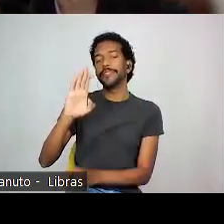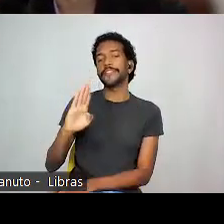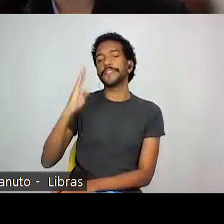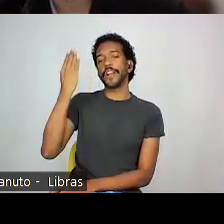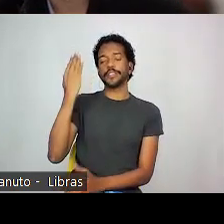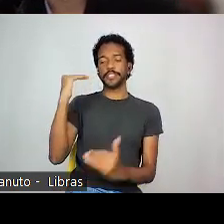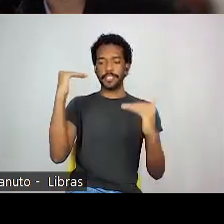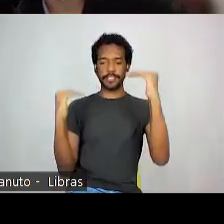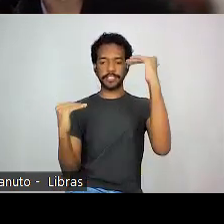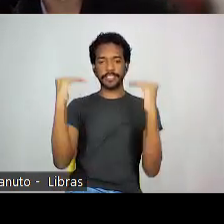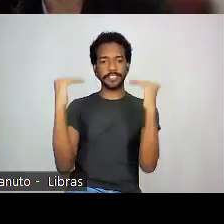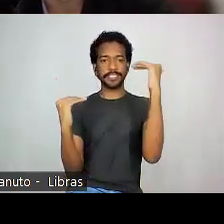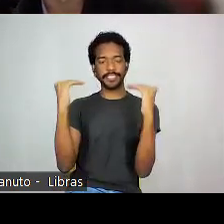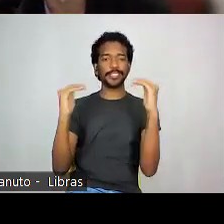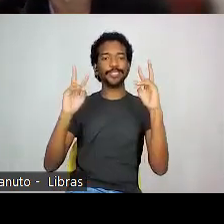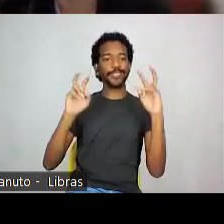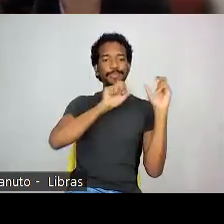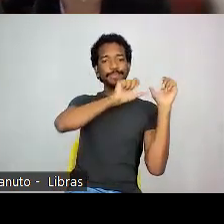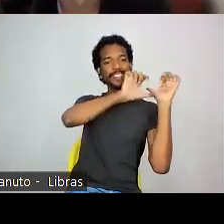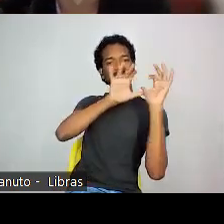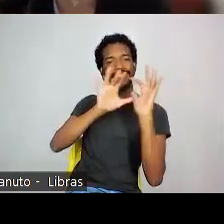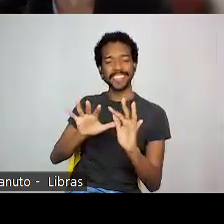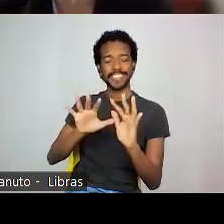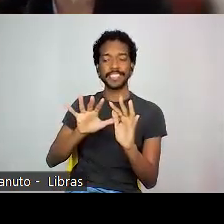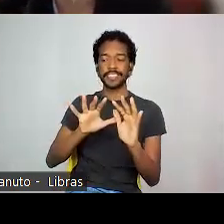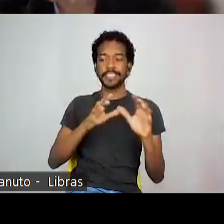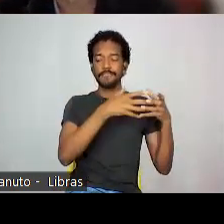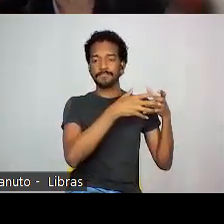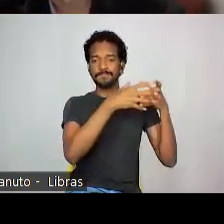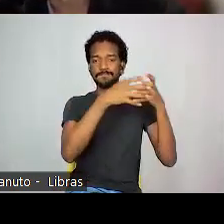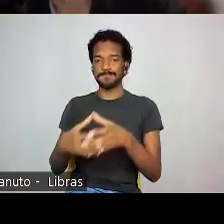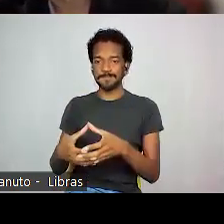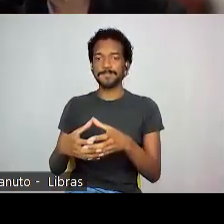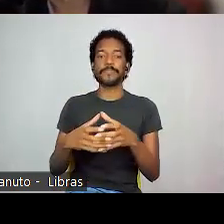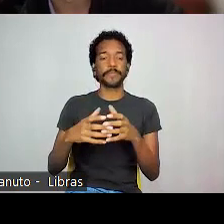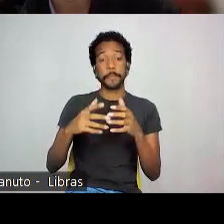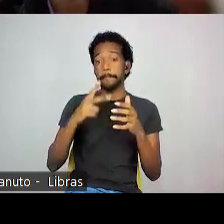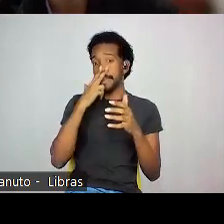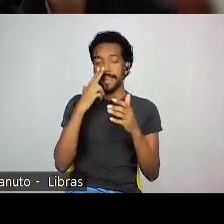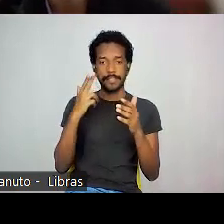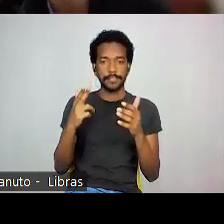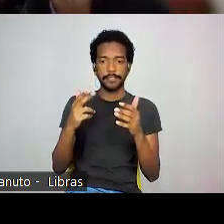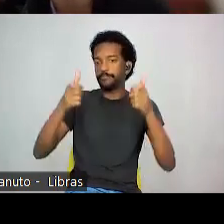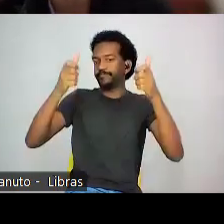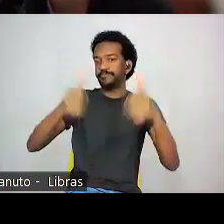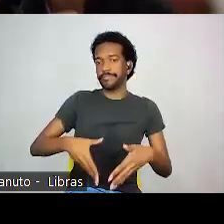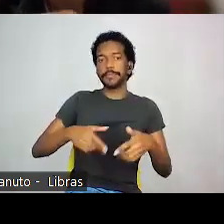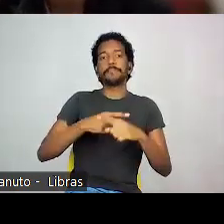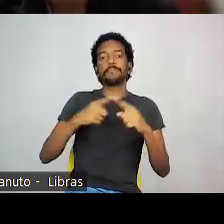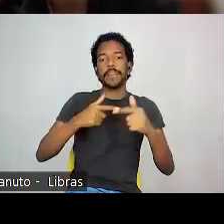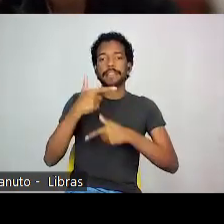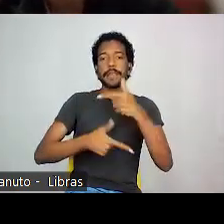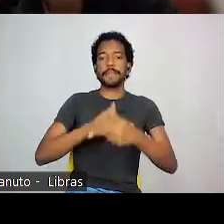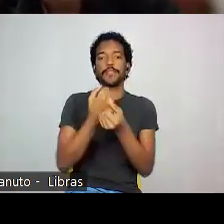a condição de imigrantes que chegam às vezes em condições precárias, mas chegam como trabalhadores